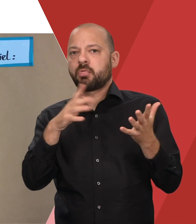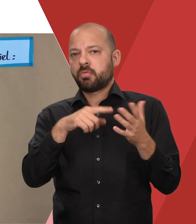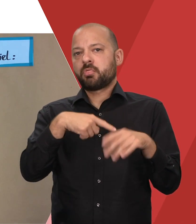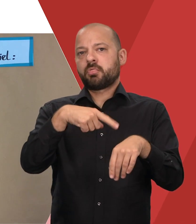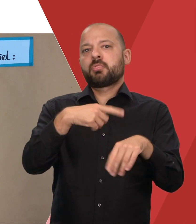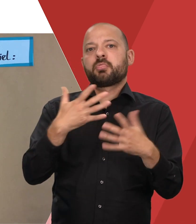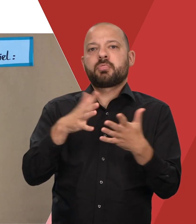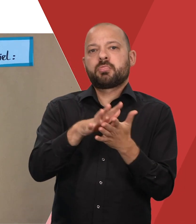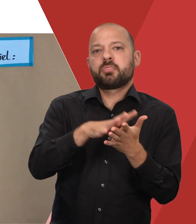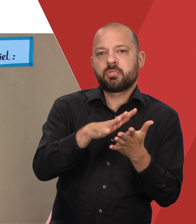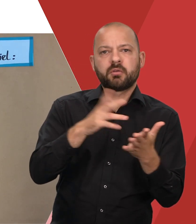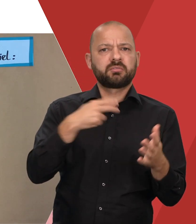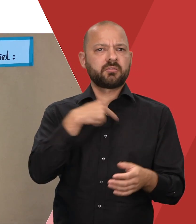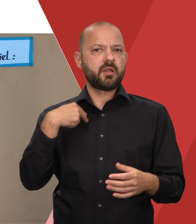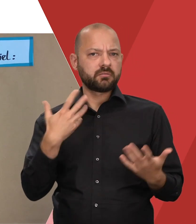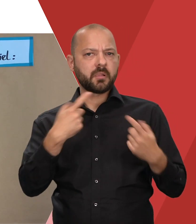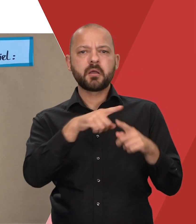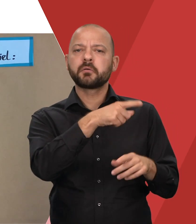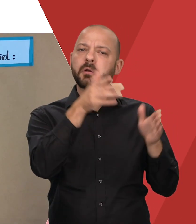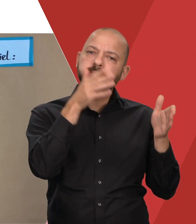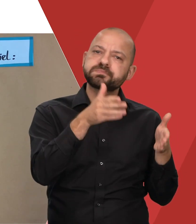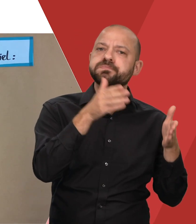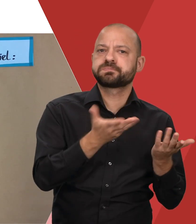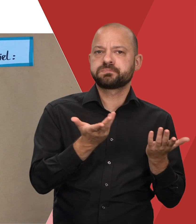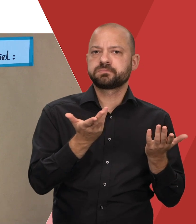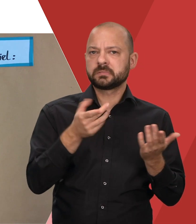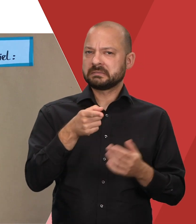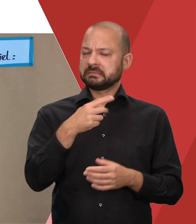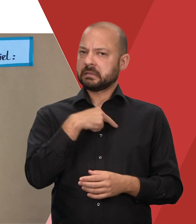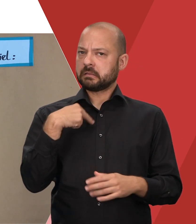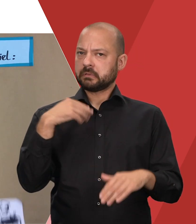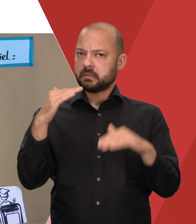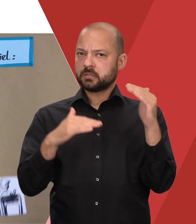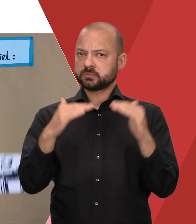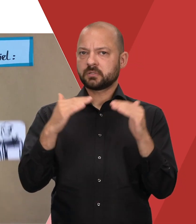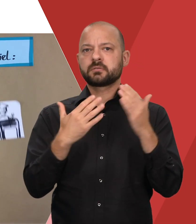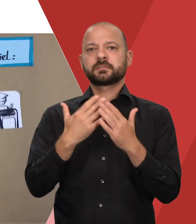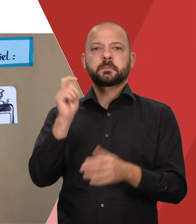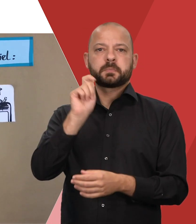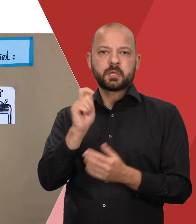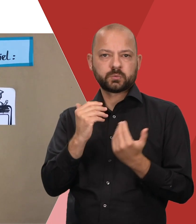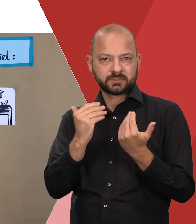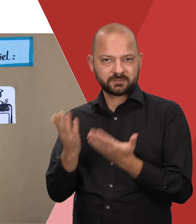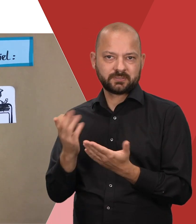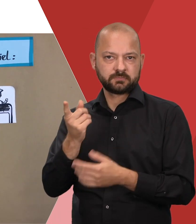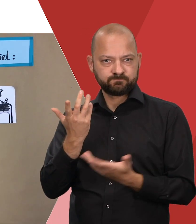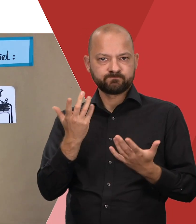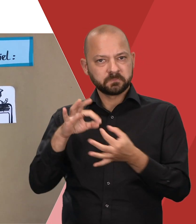Nachteil gegenüber ihren KommilitonInnen. Um diesen Nachteil auszugleichen, werden ihr Pausen für das Messen, Essen